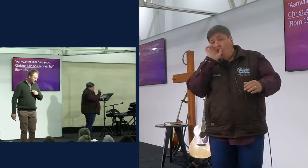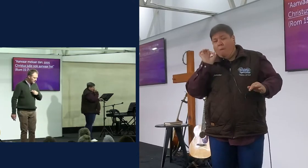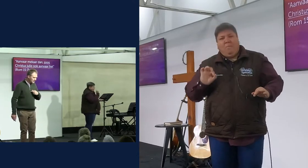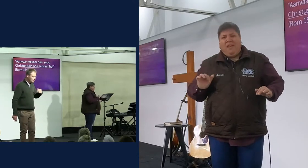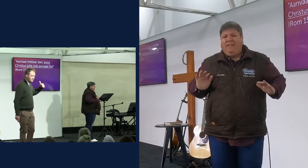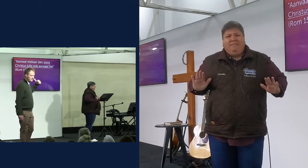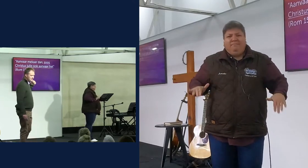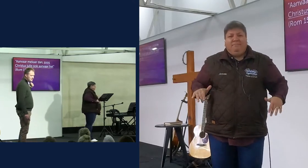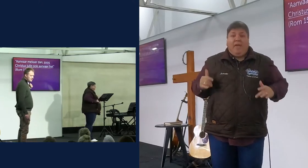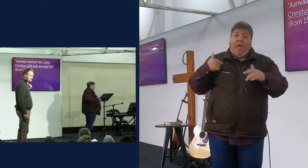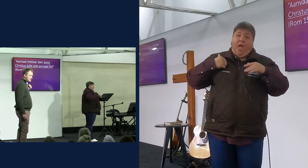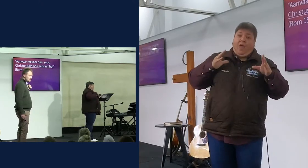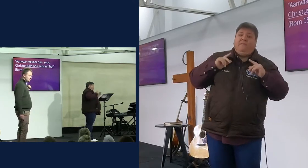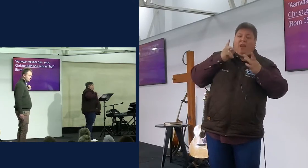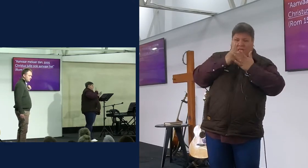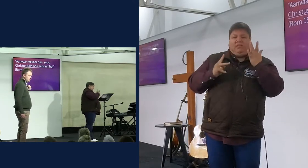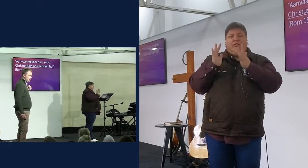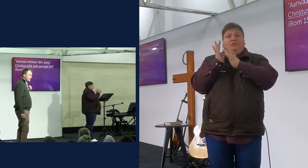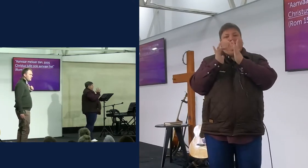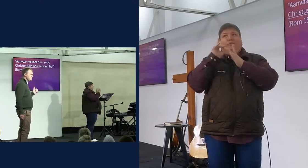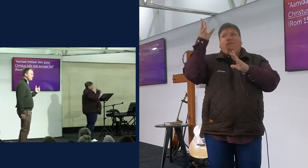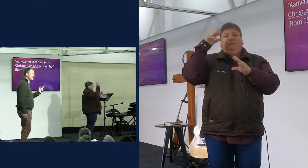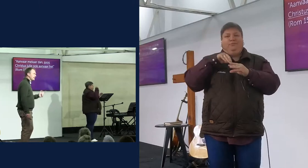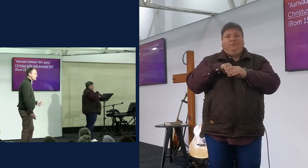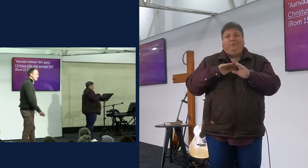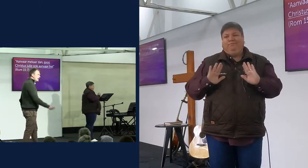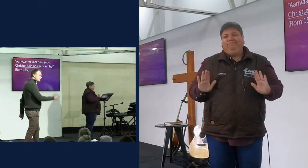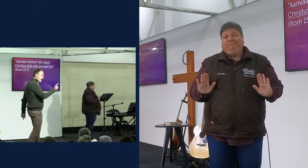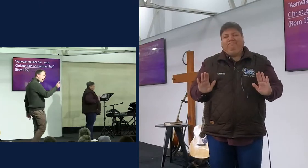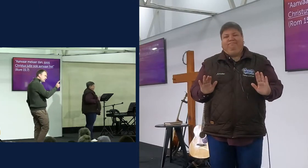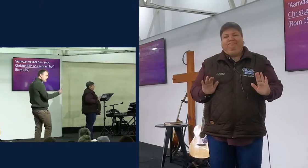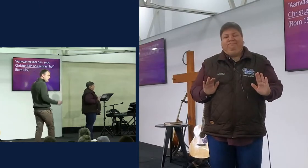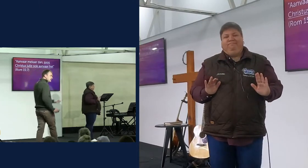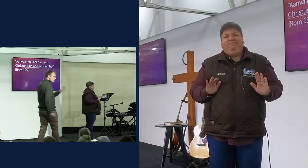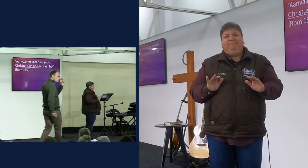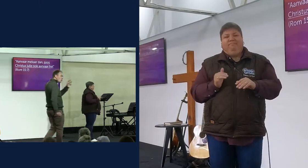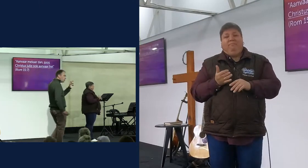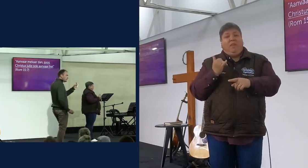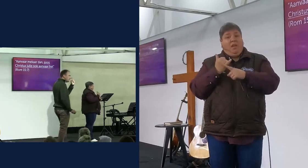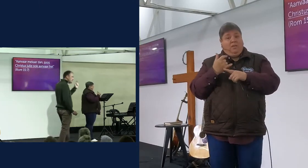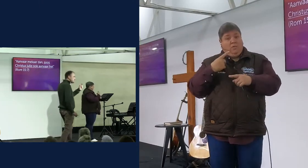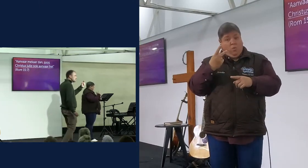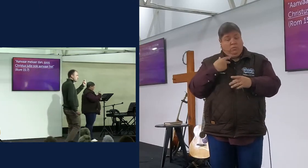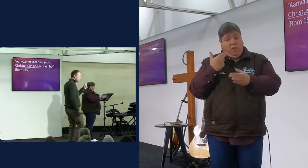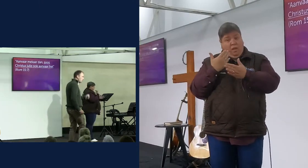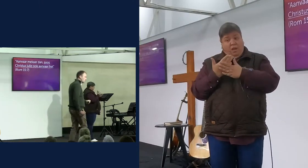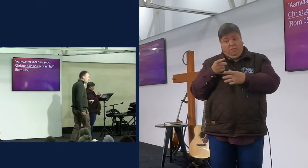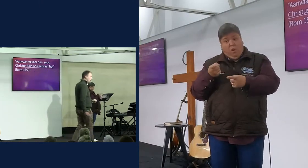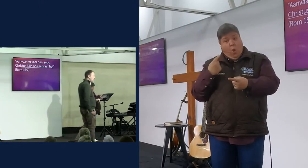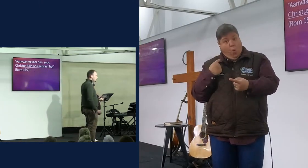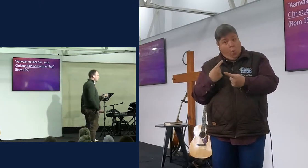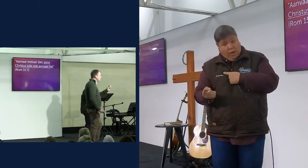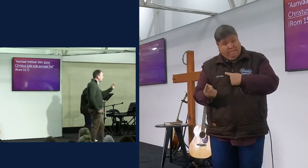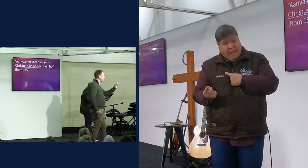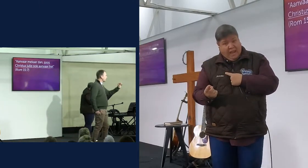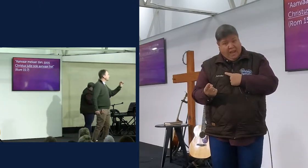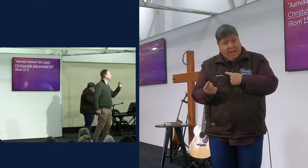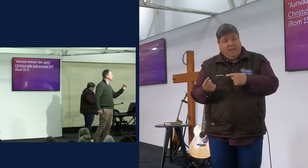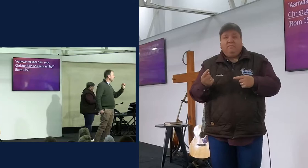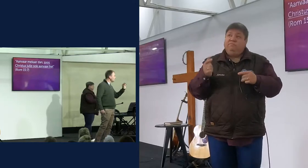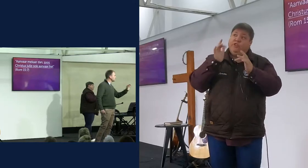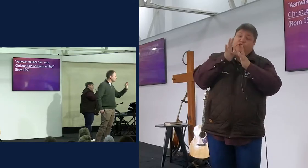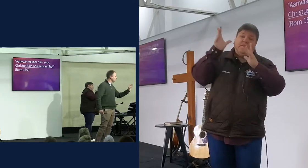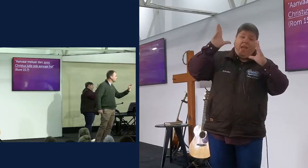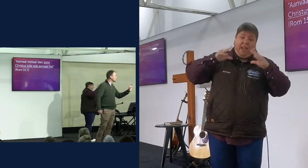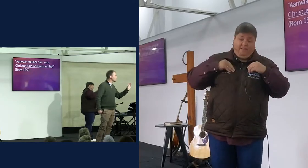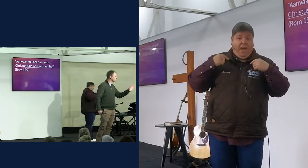my aanvaarding, leen by Jesus Christus, en weet jy wat, as ek en jou hierdie ding kan kop, dat Jesus aanvaar my, nou oor die, ek wil nie